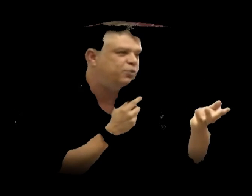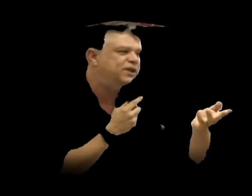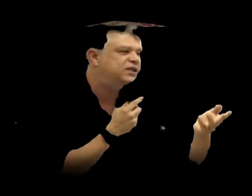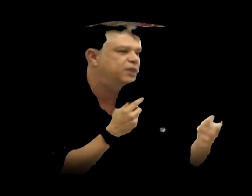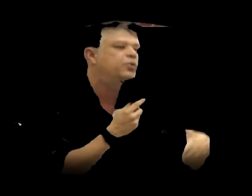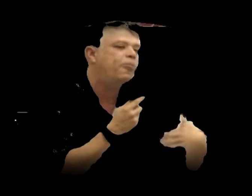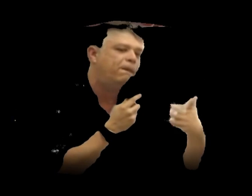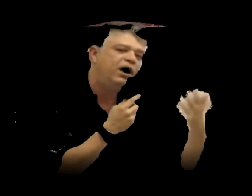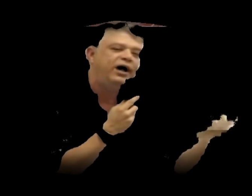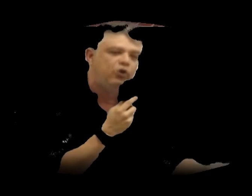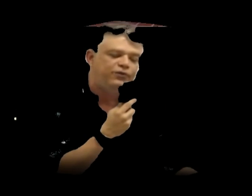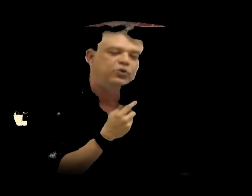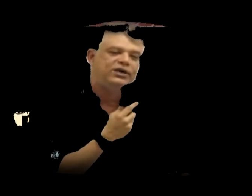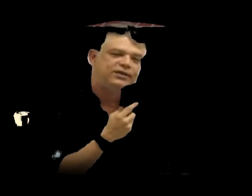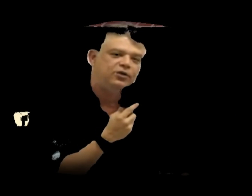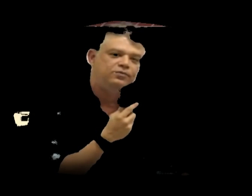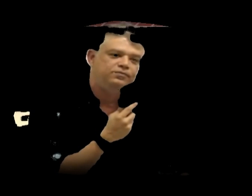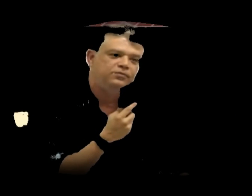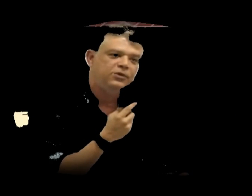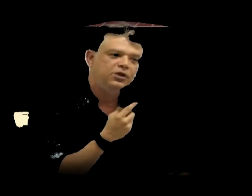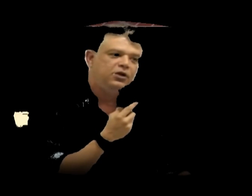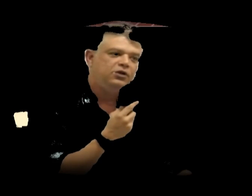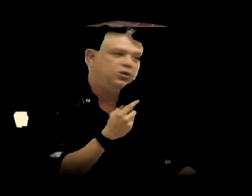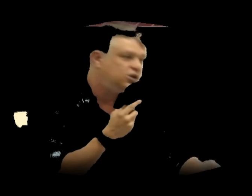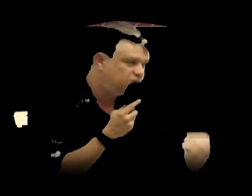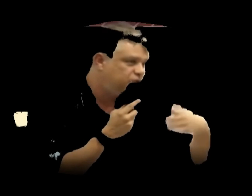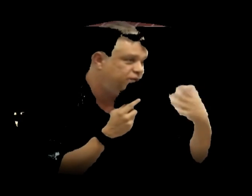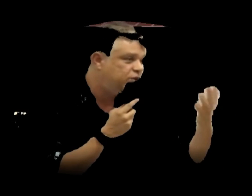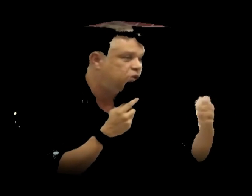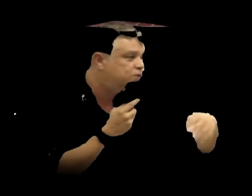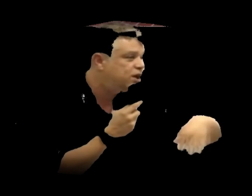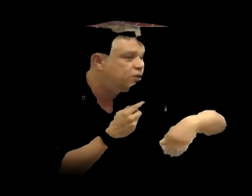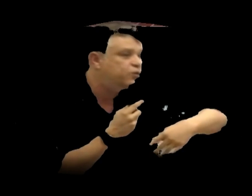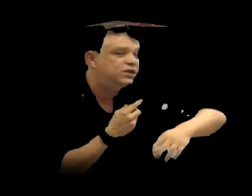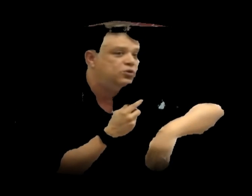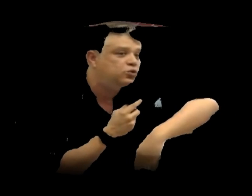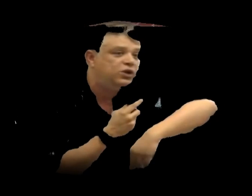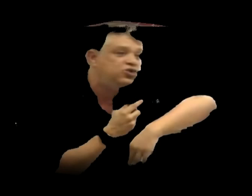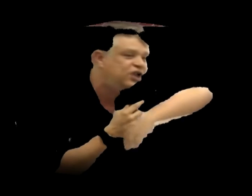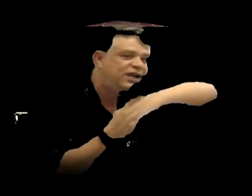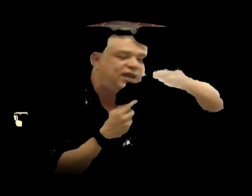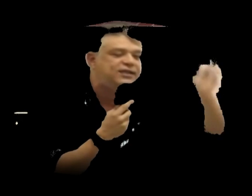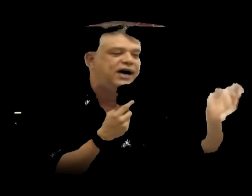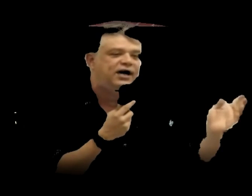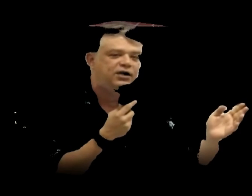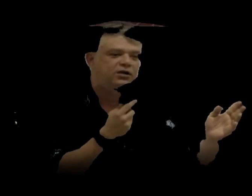princípio, a reconfiguração. Então, estamos vivendo hoje uma reconfiguração cultural generalizada. aí aí E